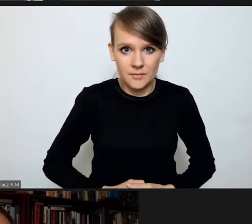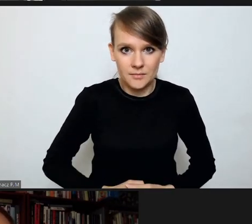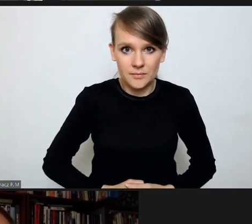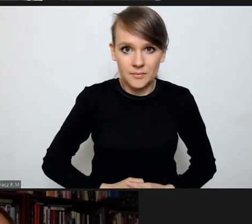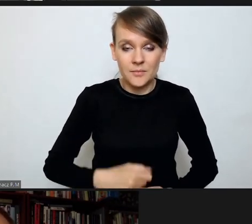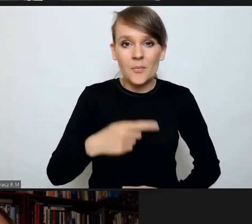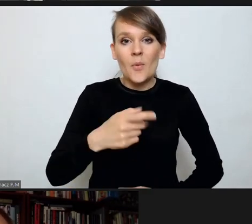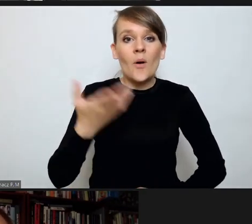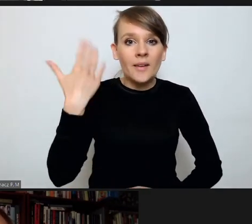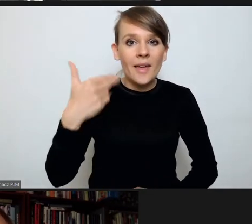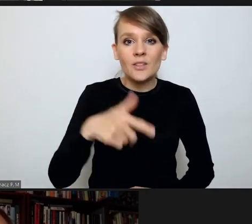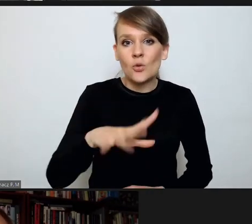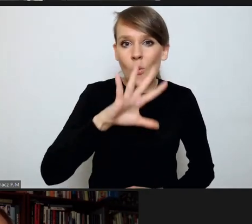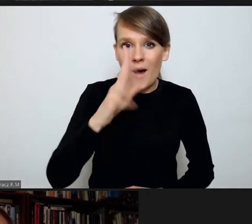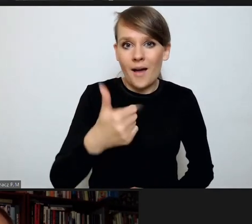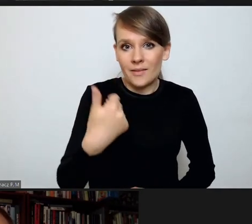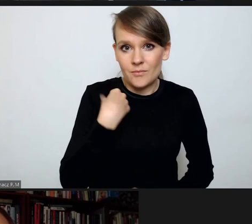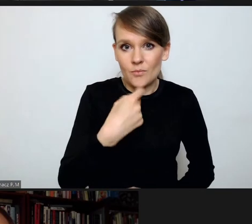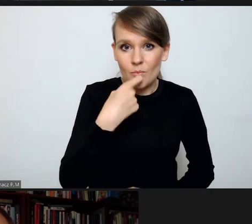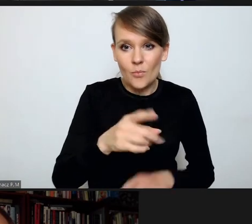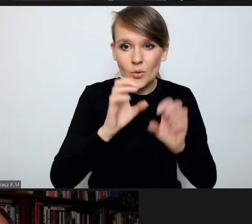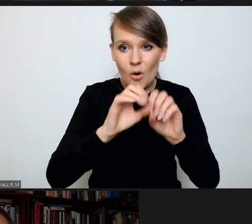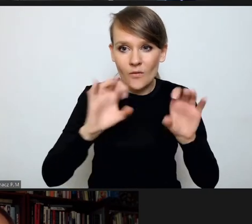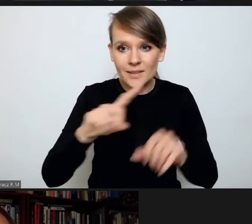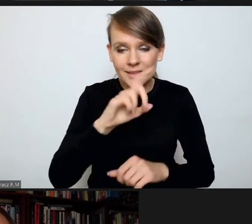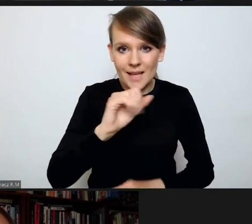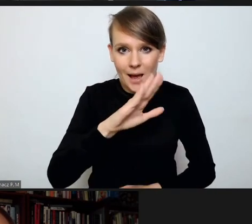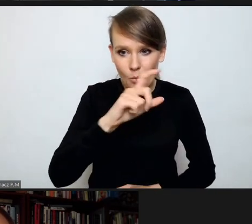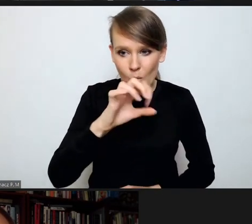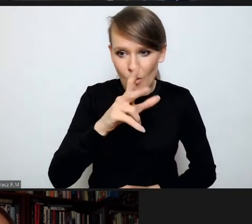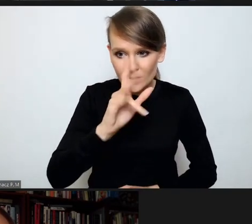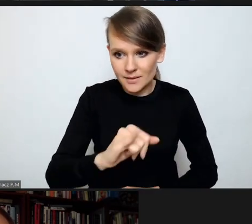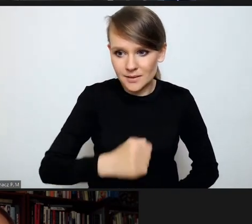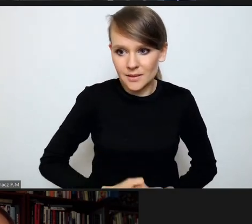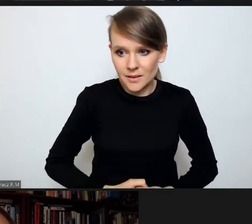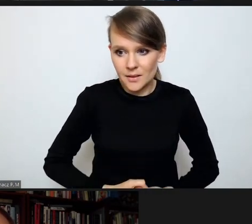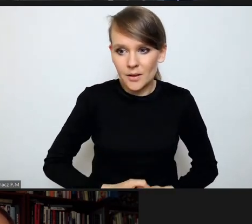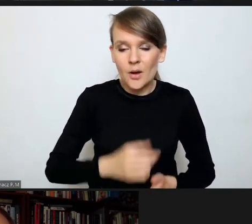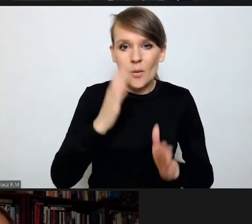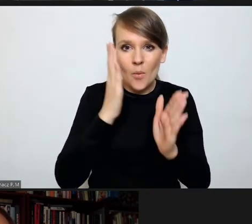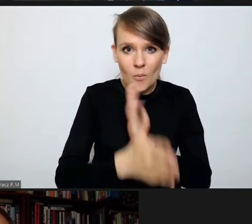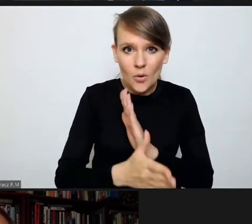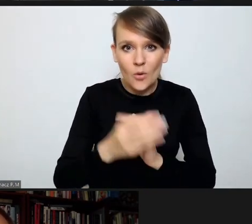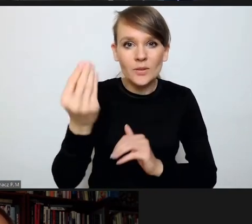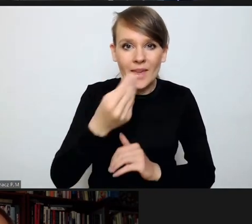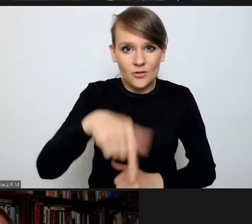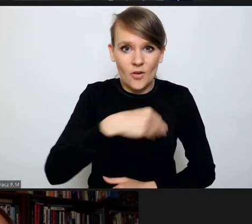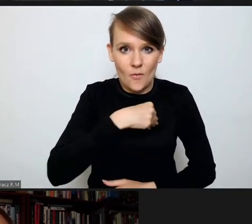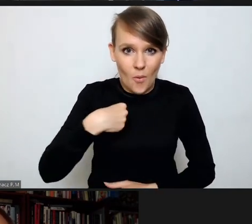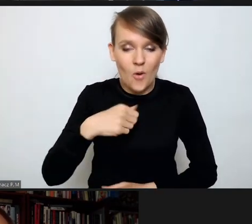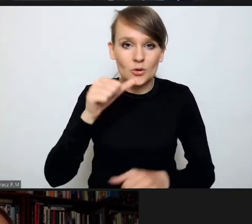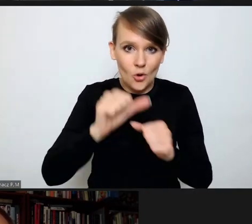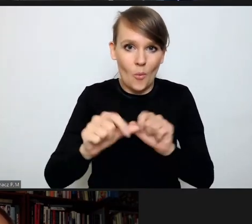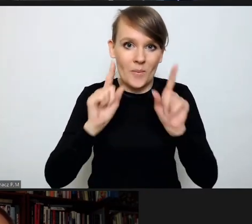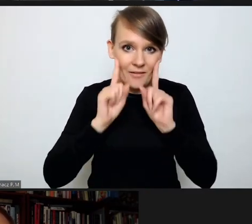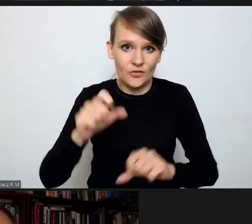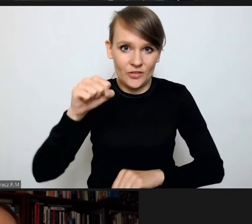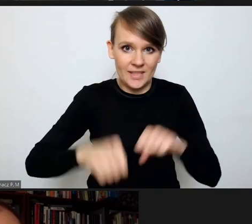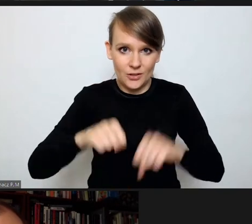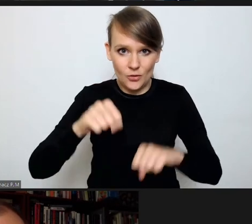kiedyś pięknie powiedział profesor Zabłocki, że po prostu jeszcze są w Polsce prawdziwi sędziowie,